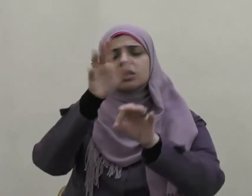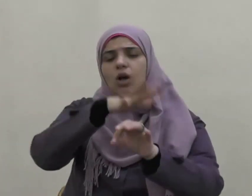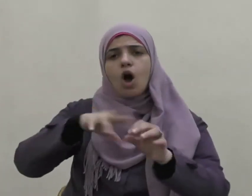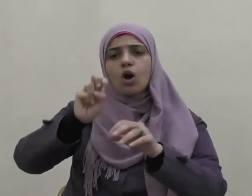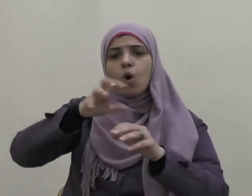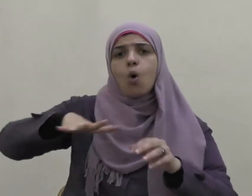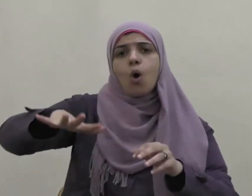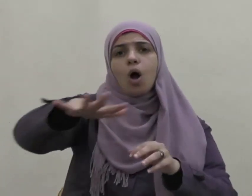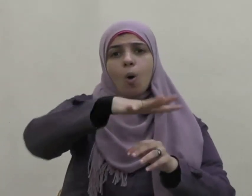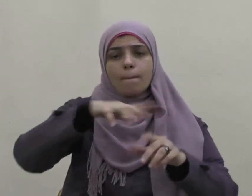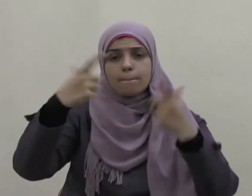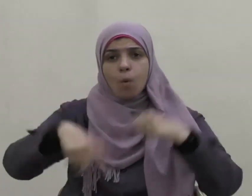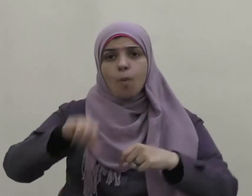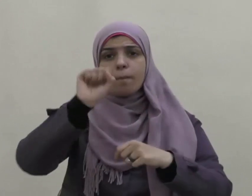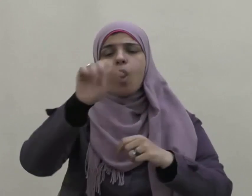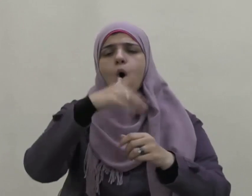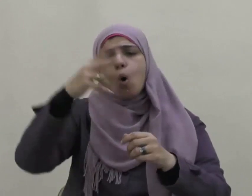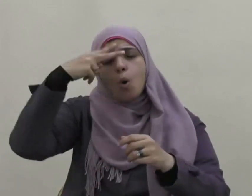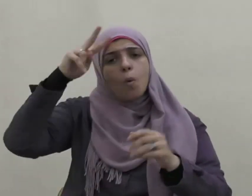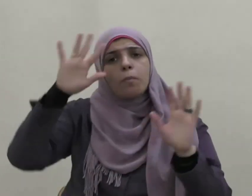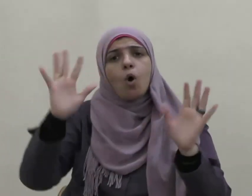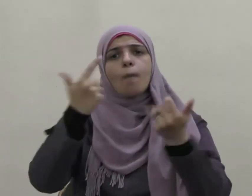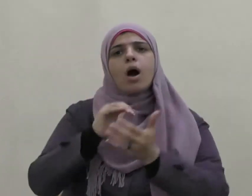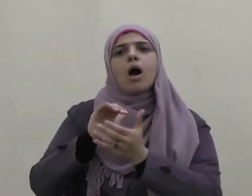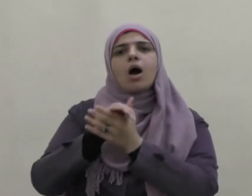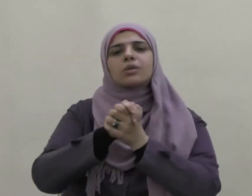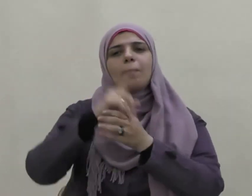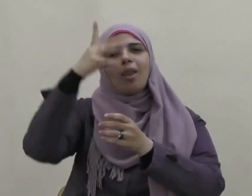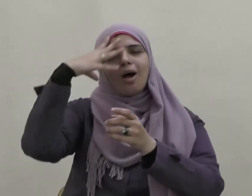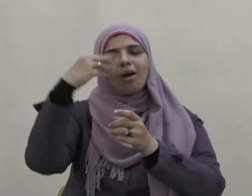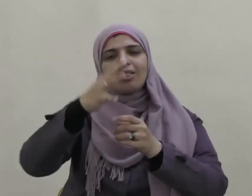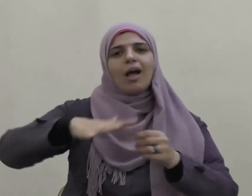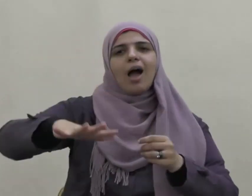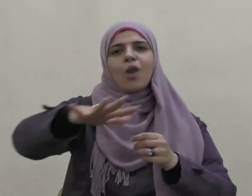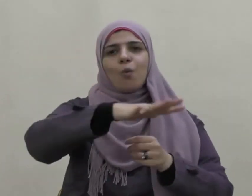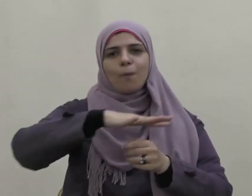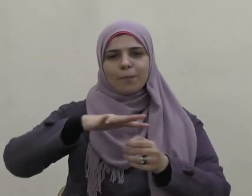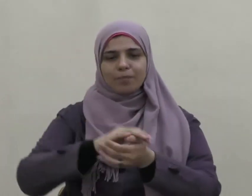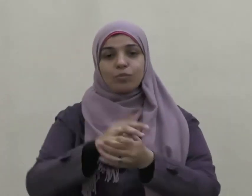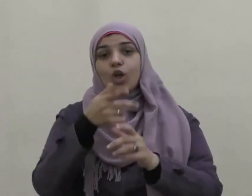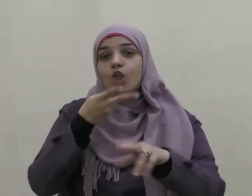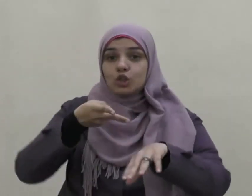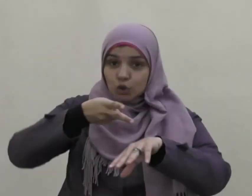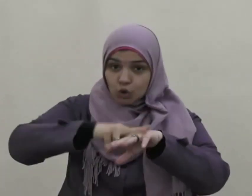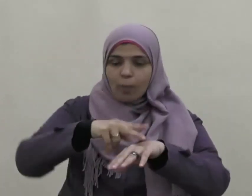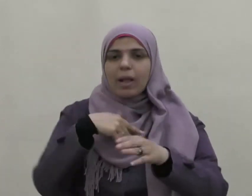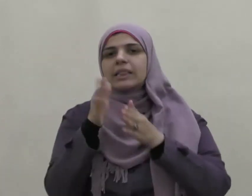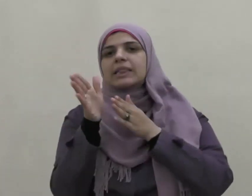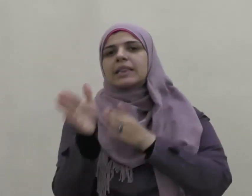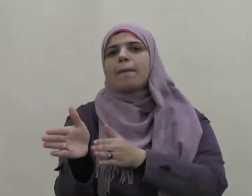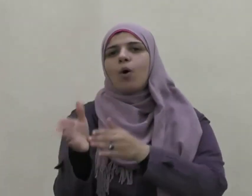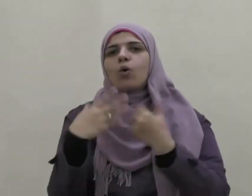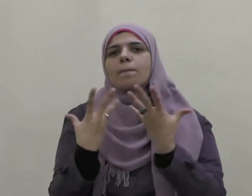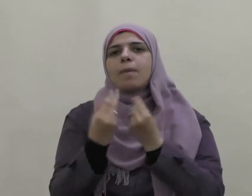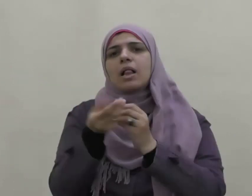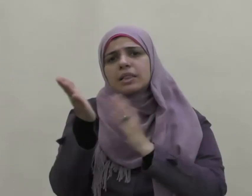هم أصحابه رضي الله عنهم ثم التابعون وتابعوهم